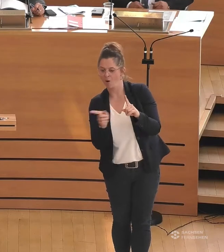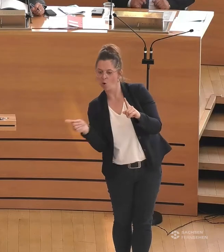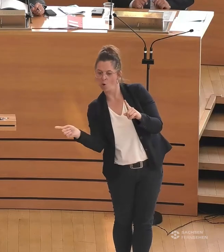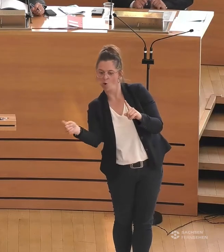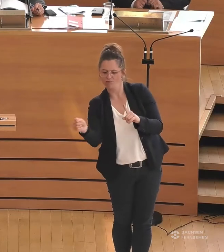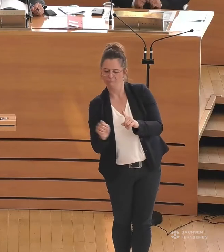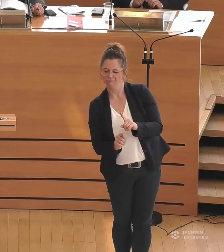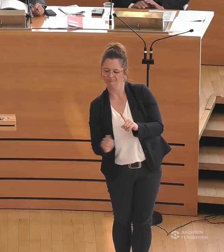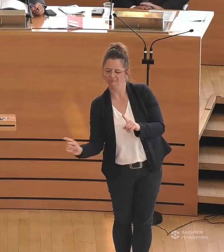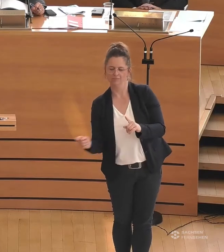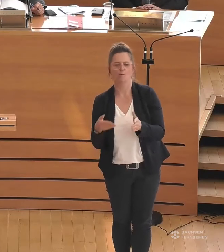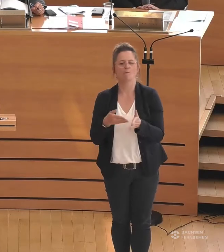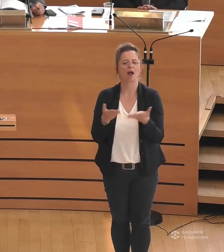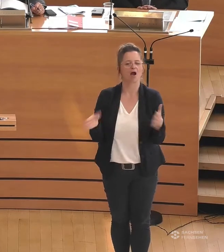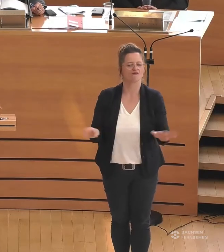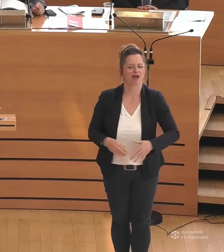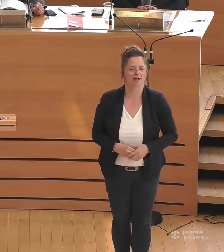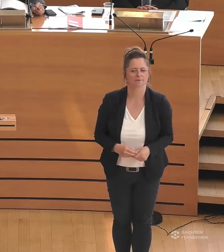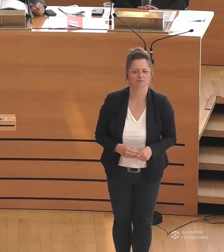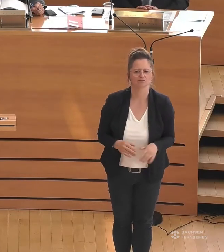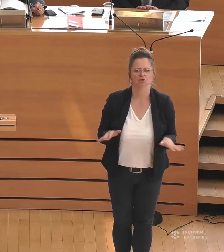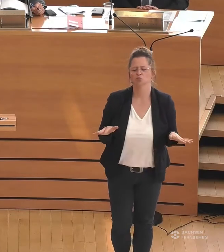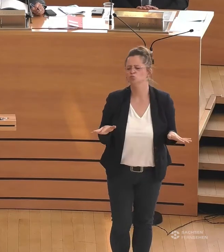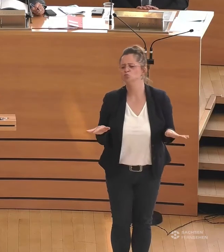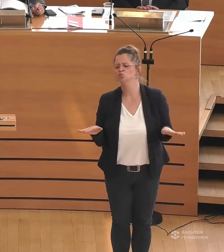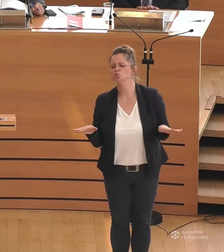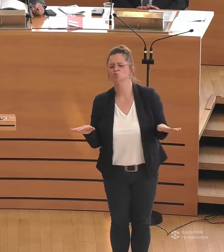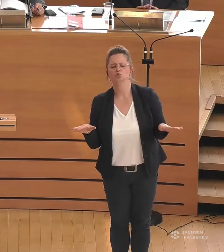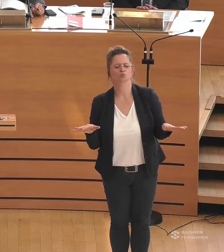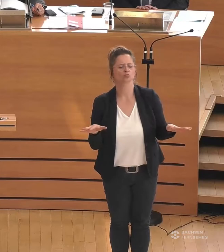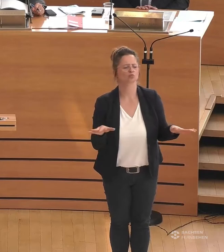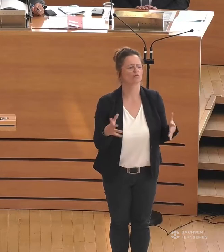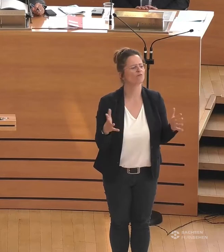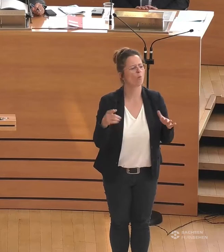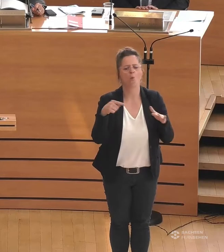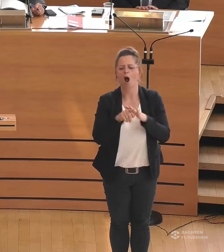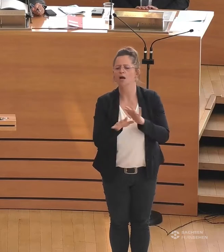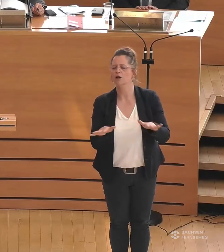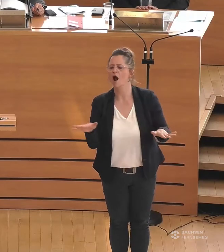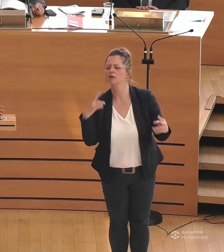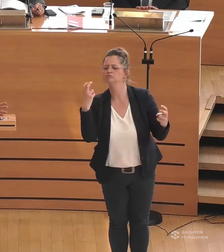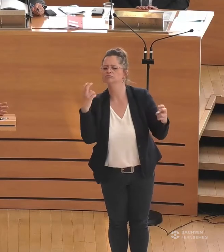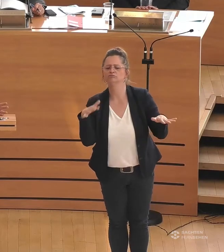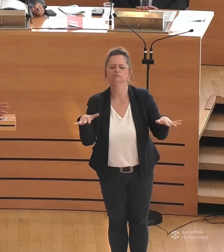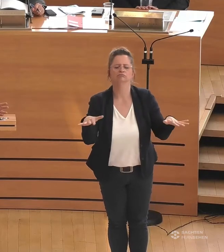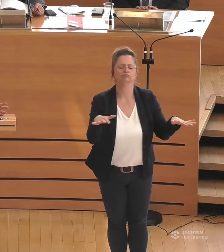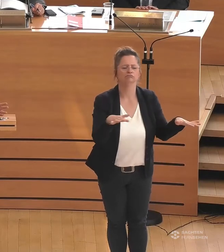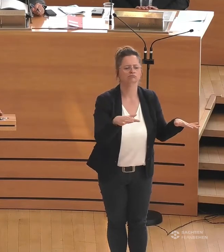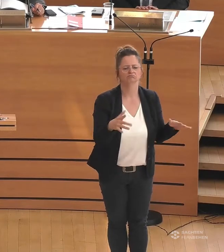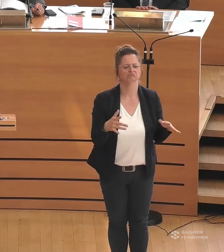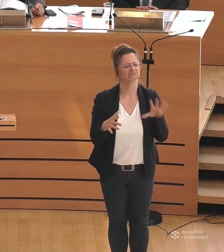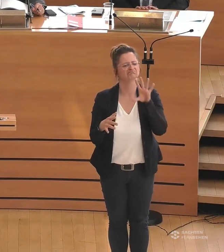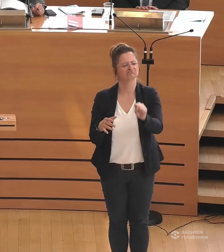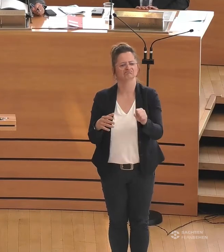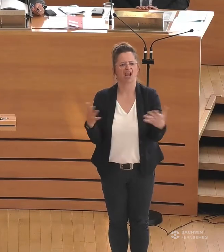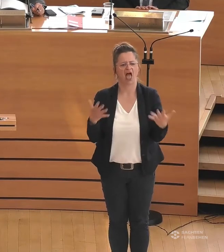darunter barrierefrei. Und dann habe ich mich mal umgeschaut und geguckt, wo denn dieser barrierefreie Eingang ist. Auf den ersten Blick war nichts